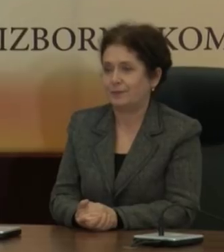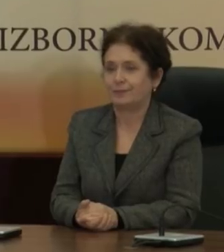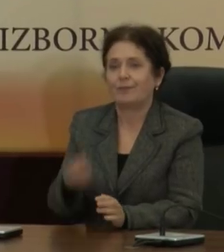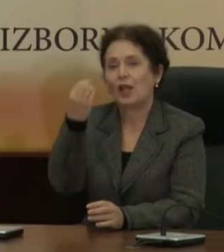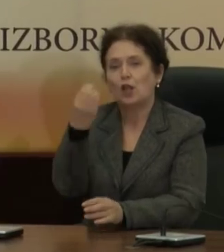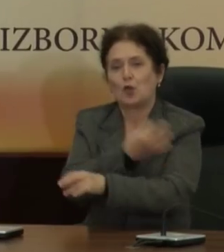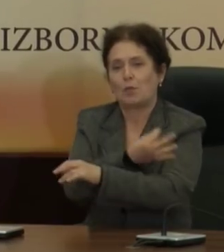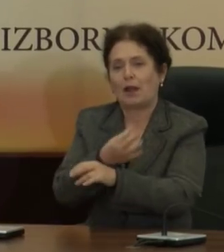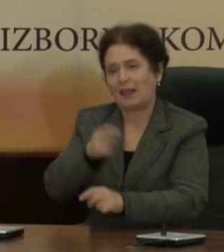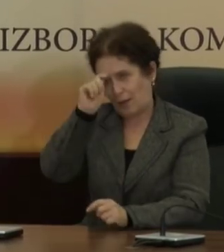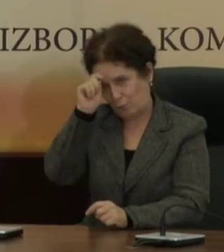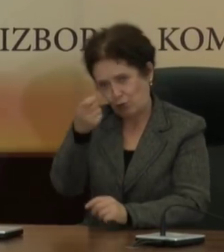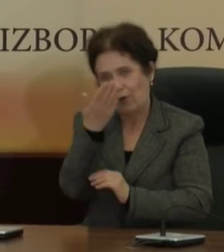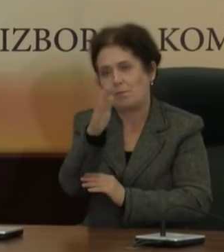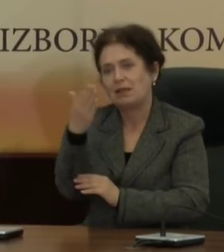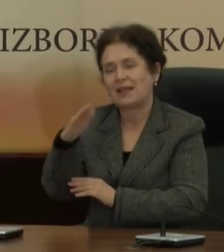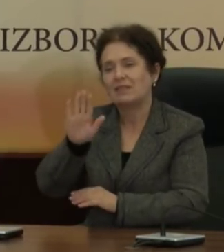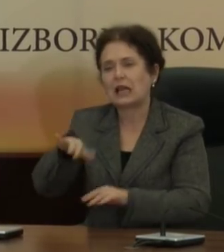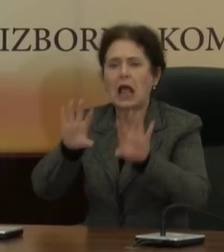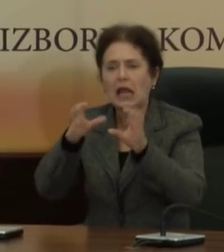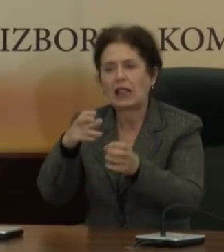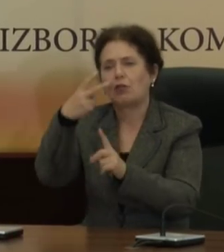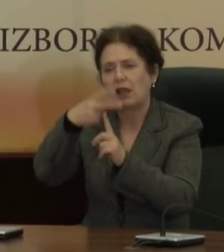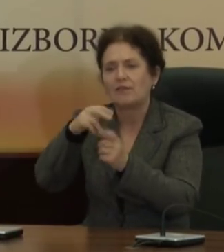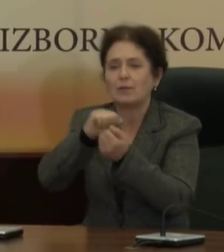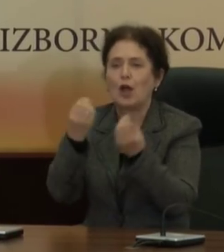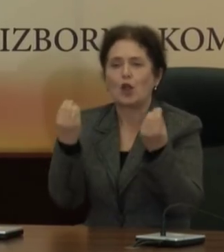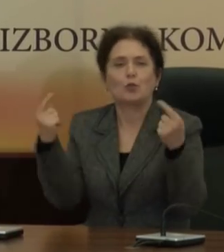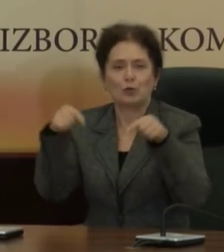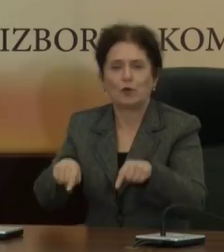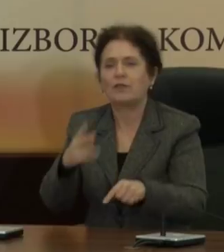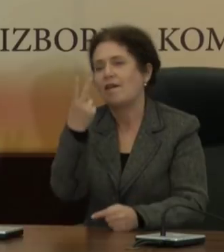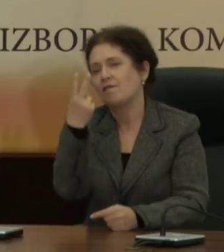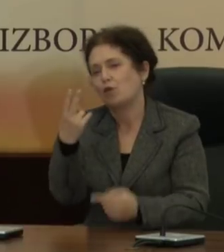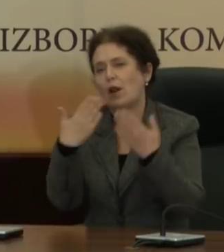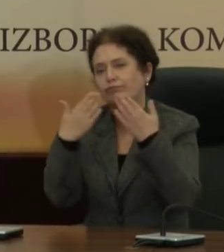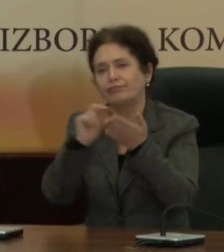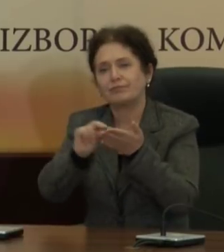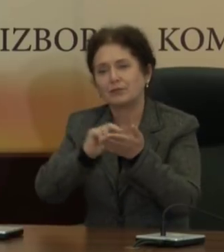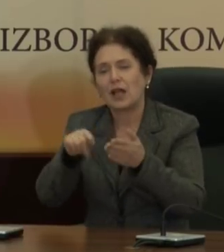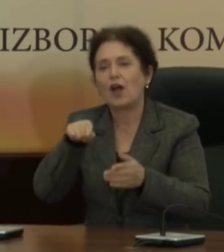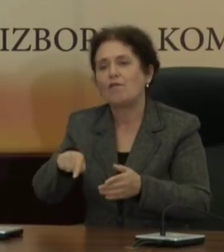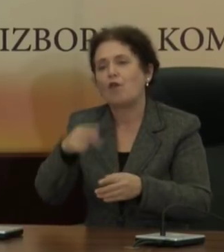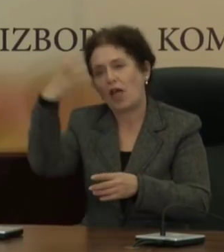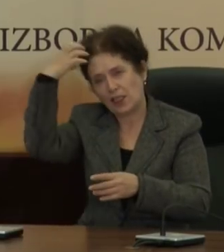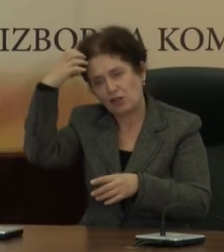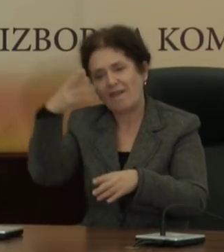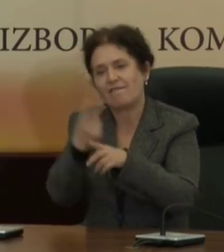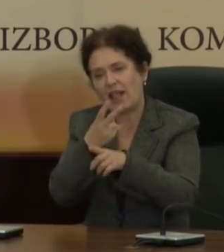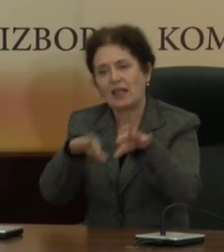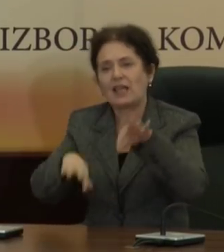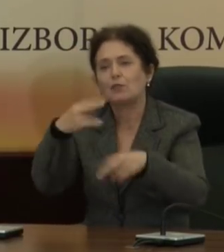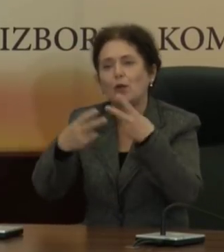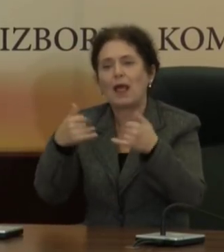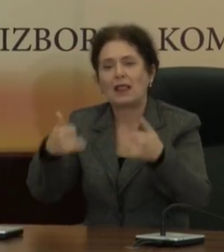Добар ден, почитувани представеници на медиумите и добро дојгавте на втората пресконференција во Државната изборна комисија за